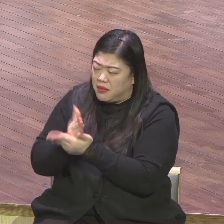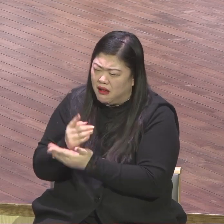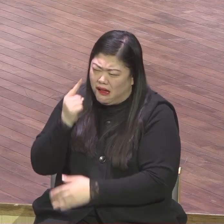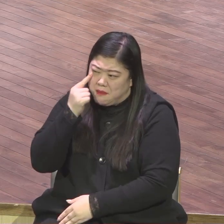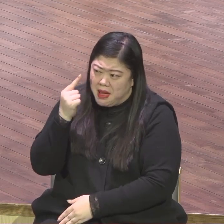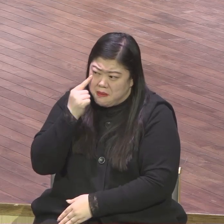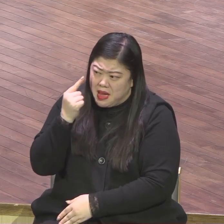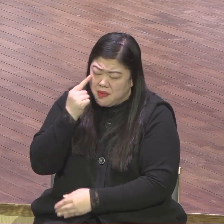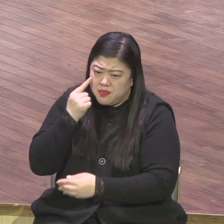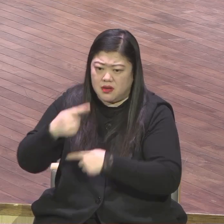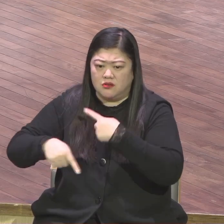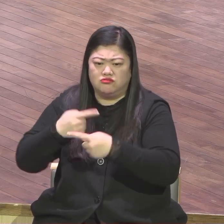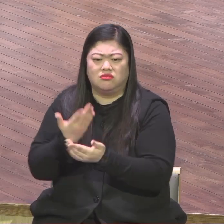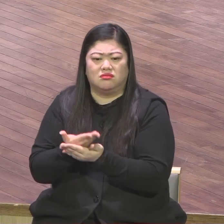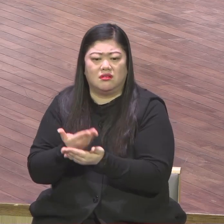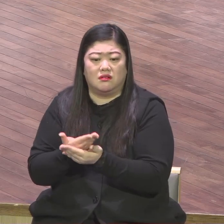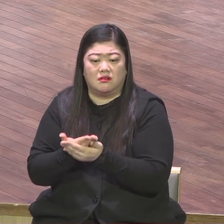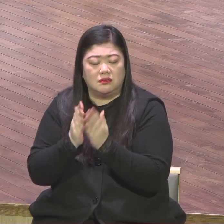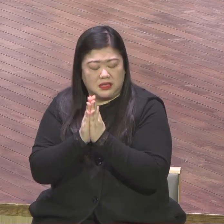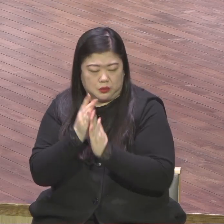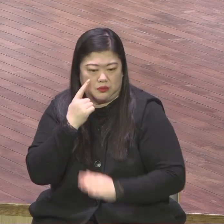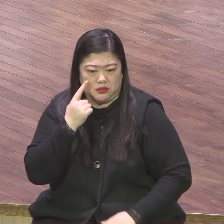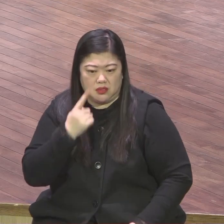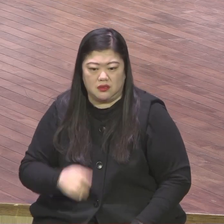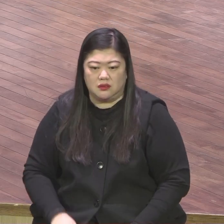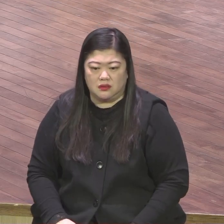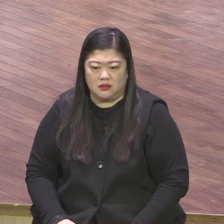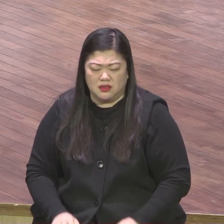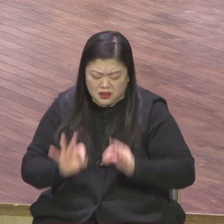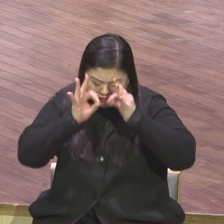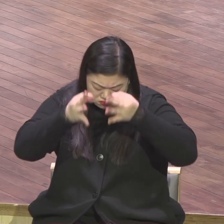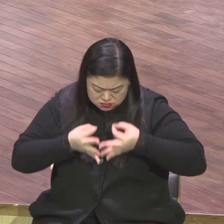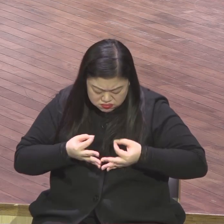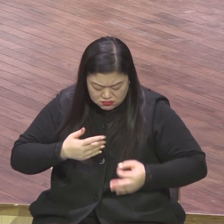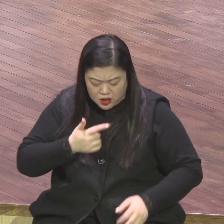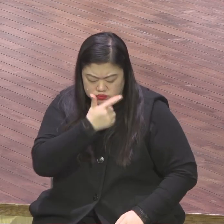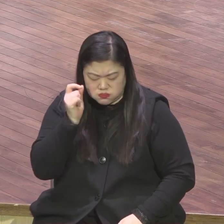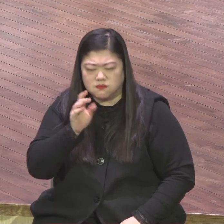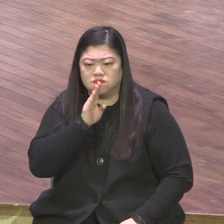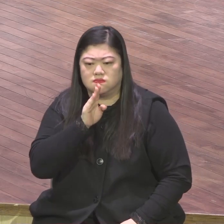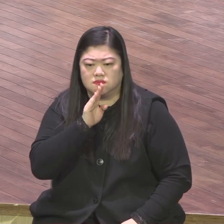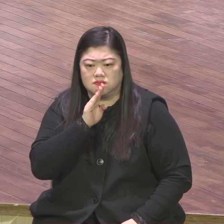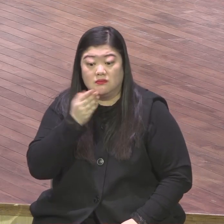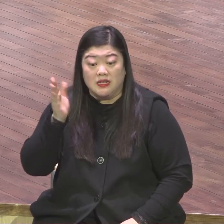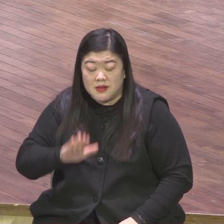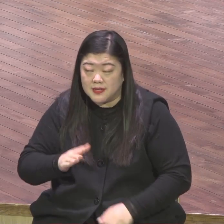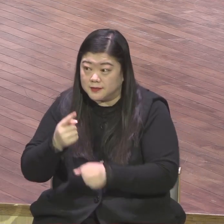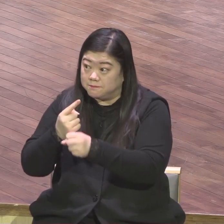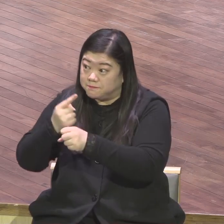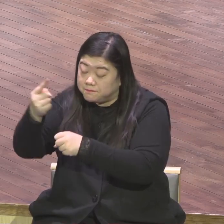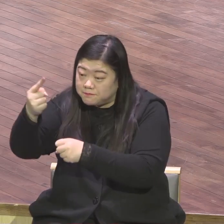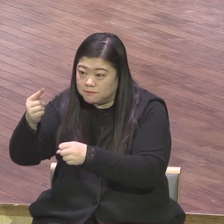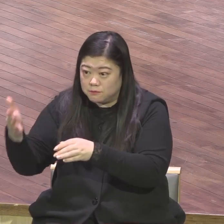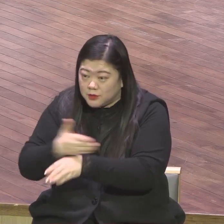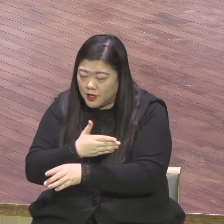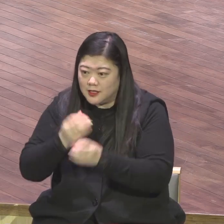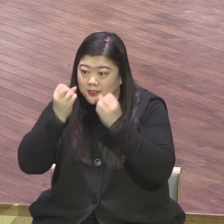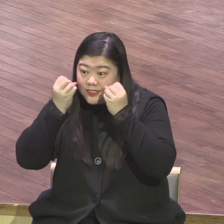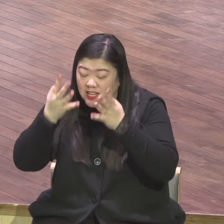주옵소서 하나님이여 절대로 연약한 내 모습이 이제는 2020, 2020, 2020 새해는 새롭게 강하게 변화되게